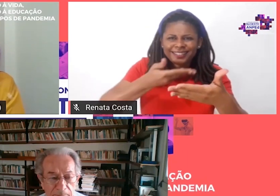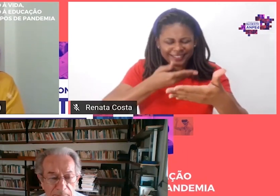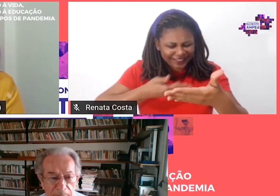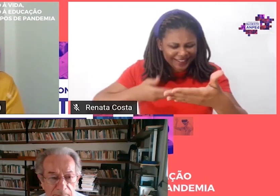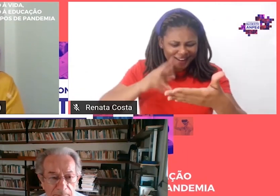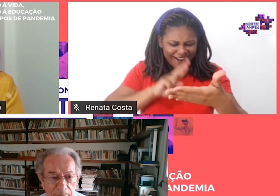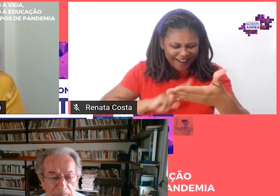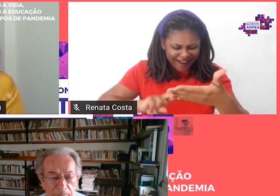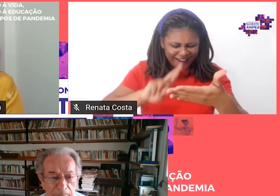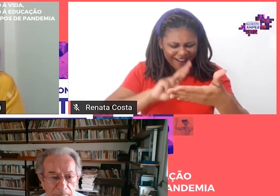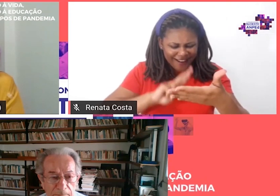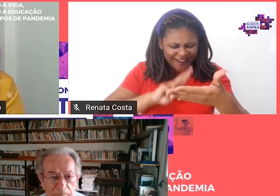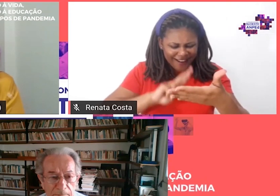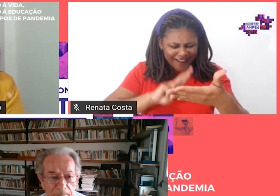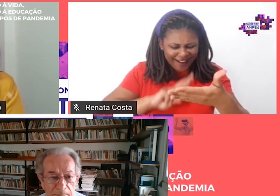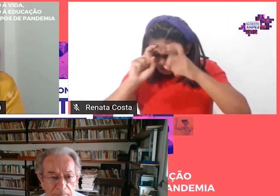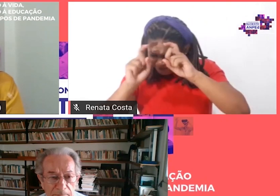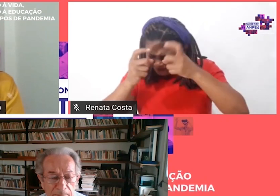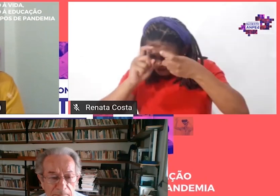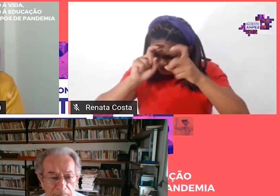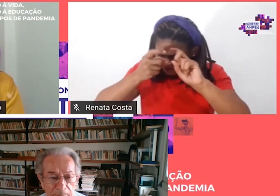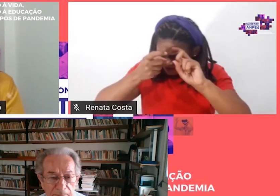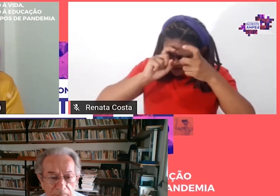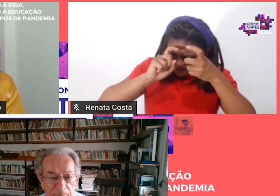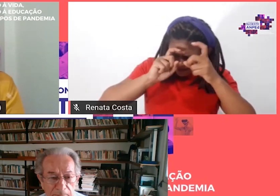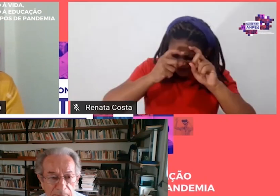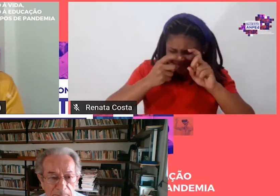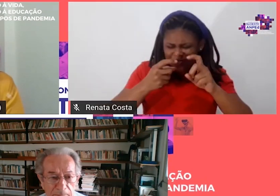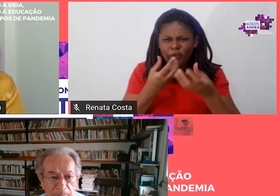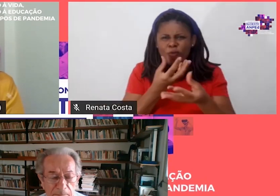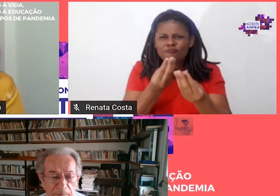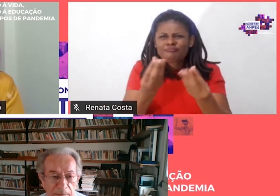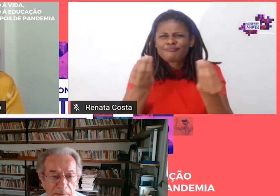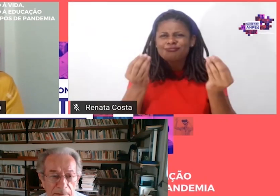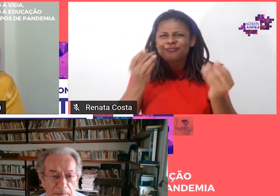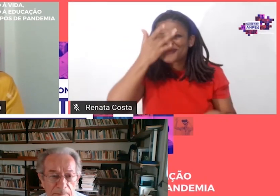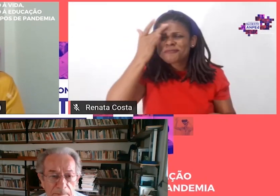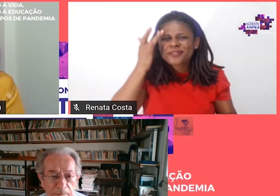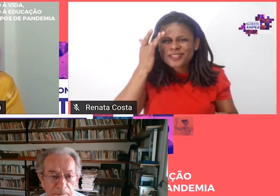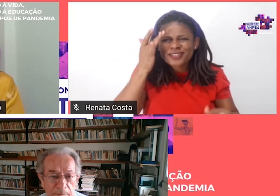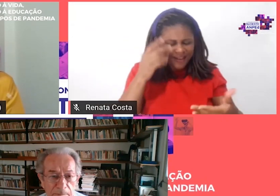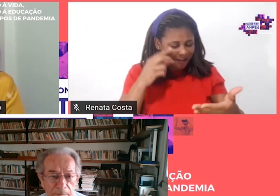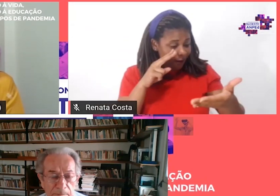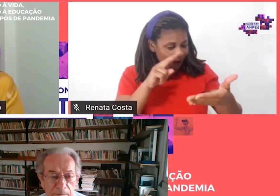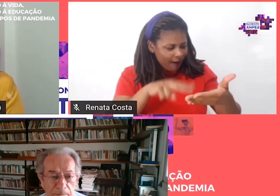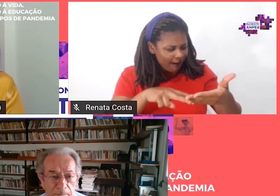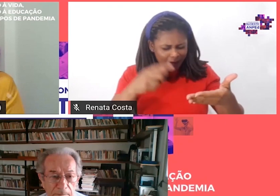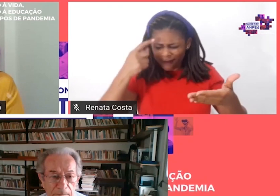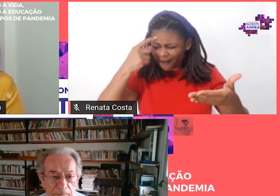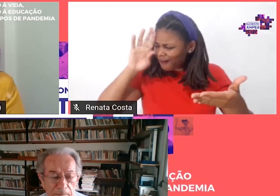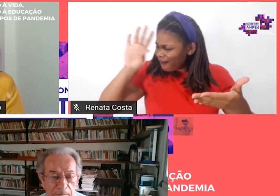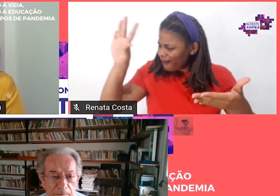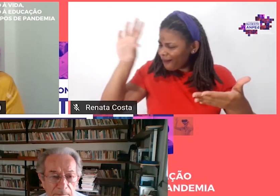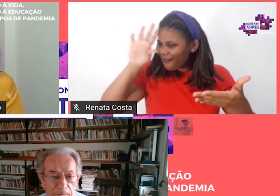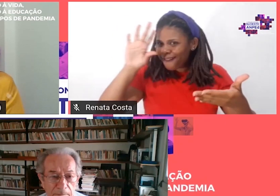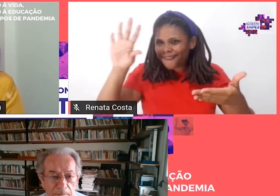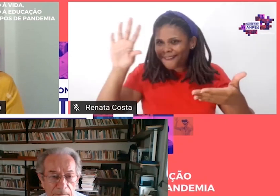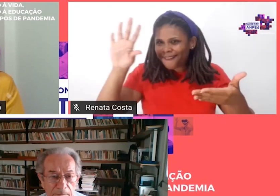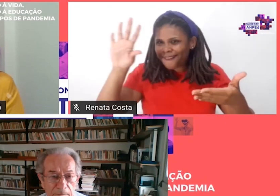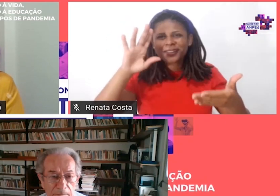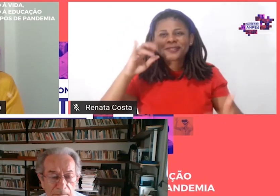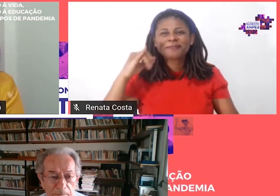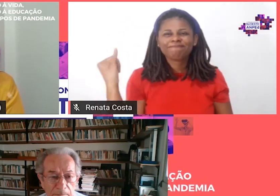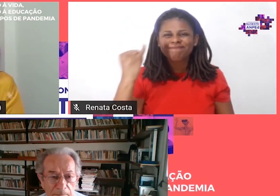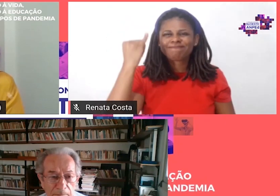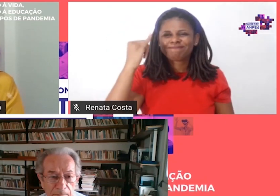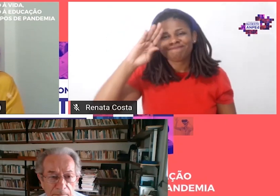problematizar e, especial, bota a gente para pensar o presente, né? Eu acho que isso é que traz um registro